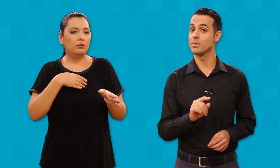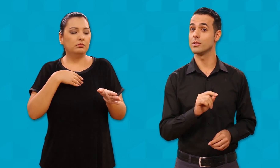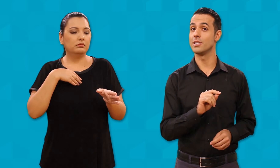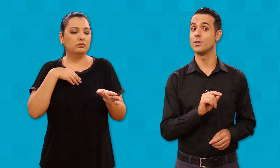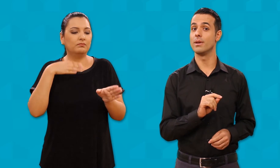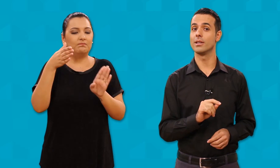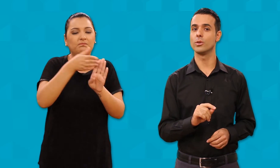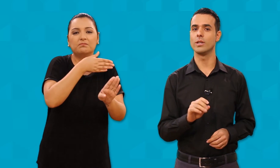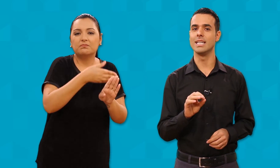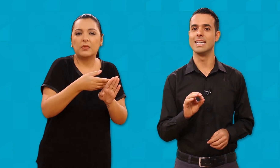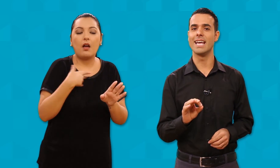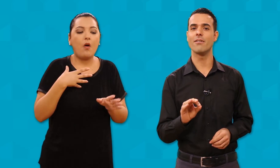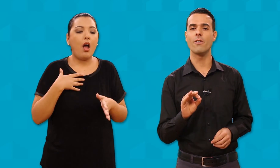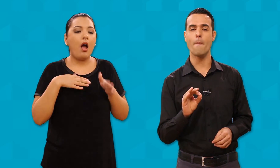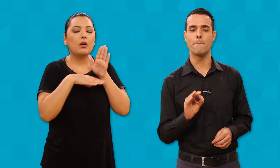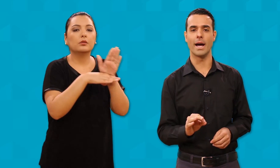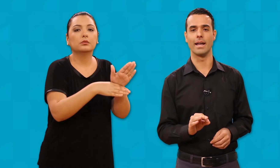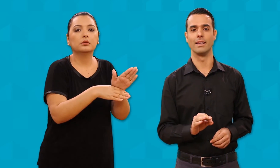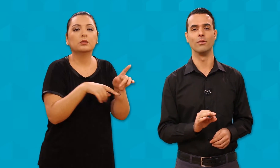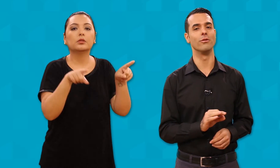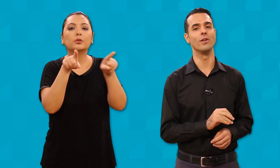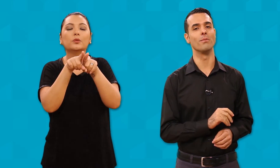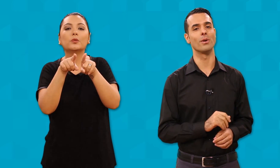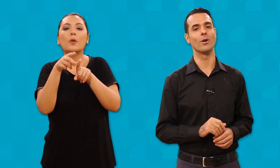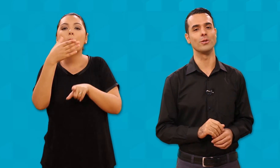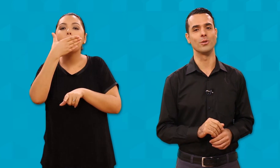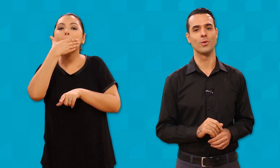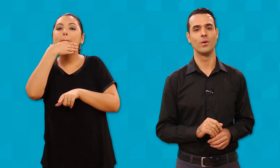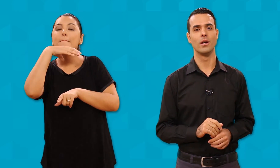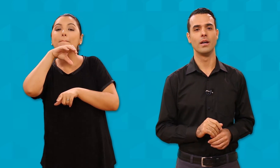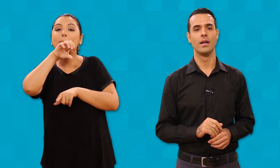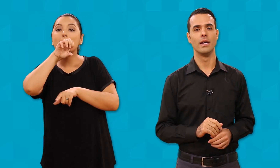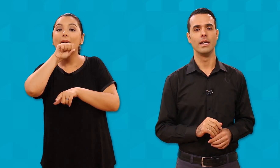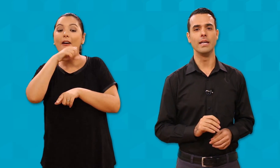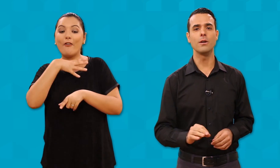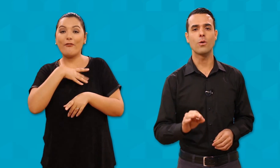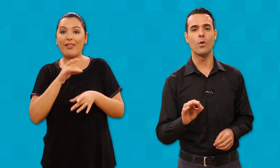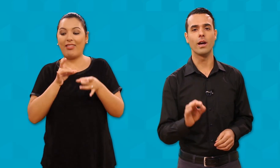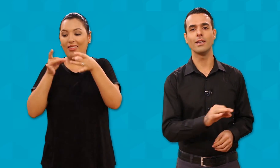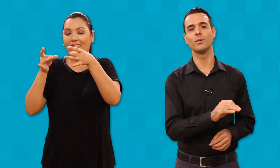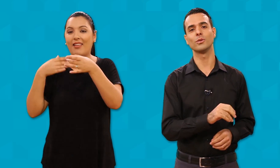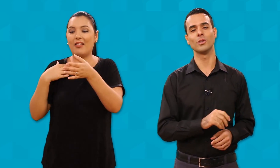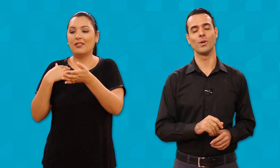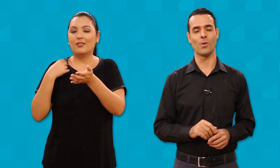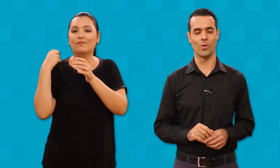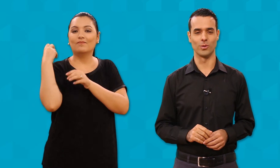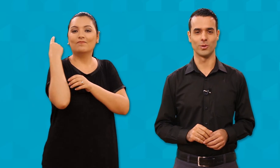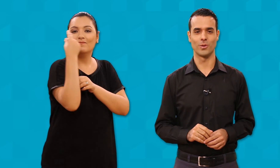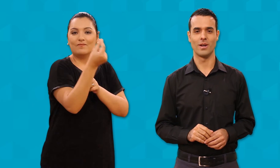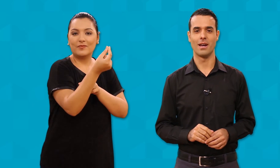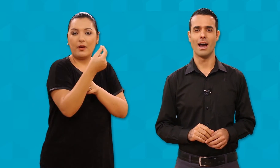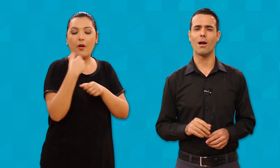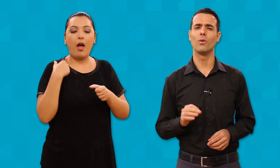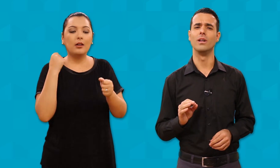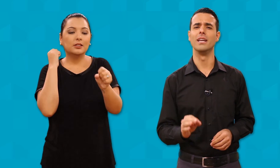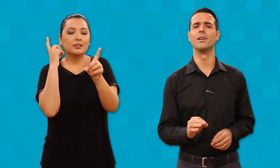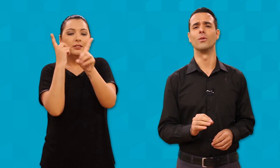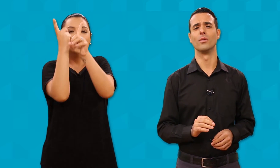mesmo sentimento que leva o pai do filho pródigo a ir correndo ao seu encontro, acolhê-lo,